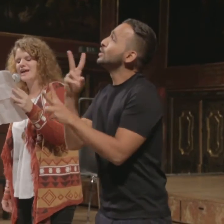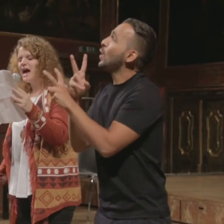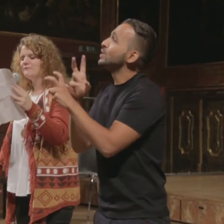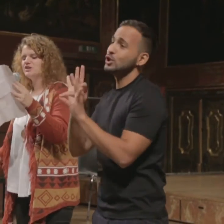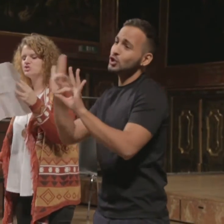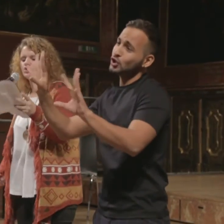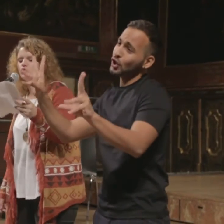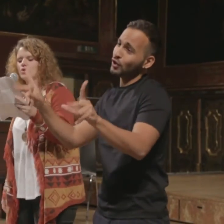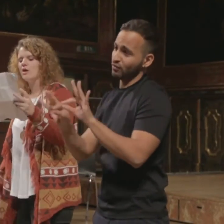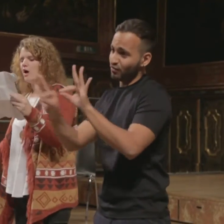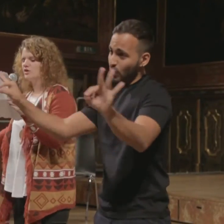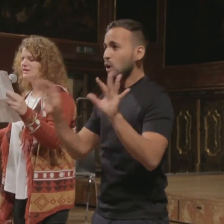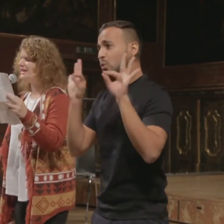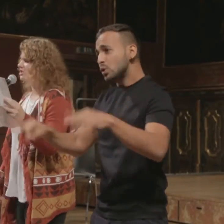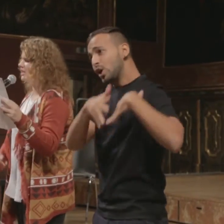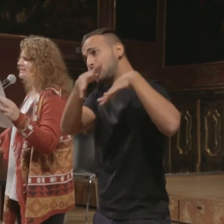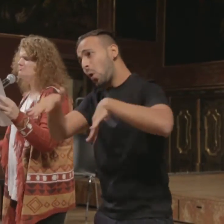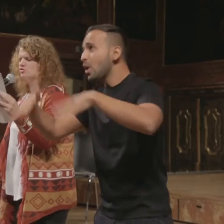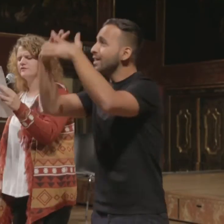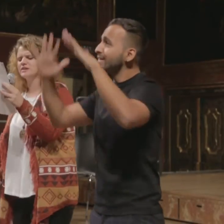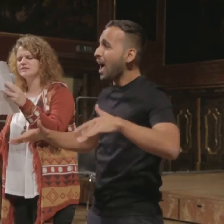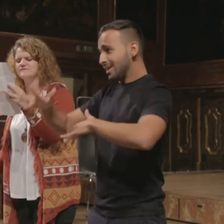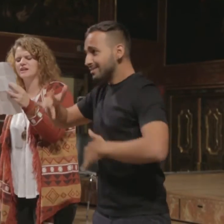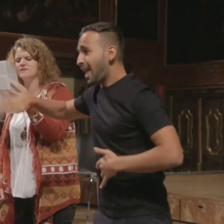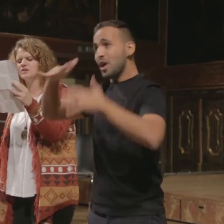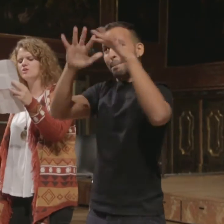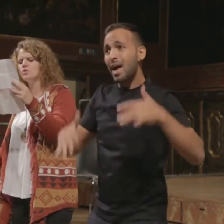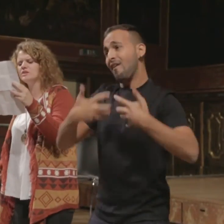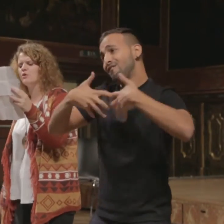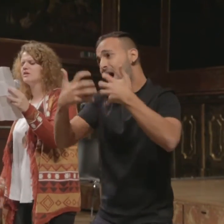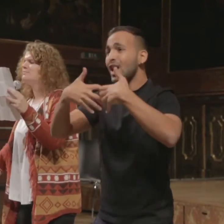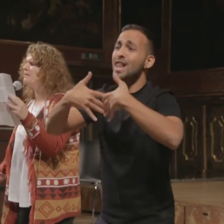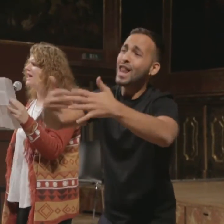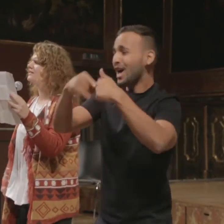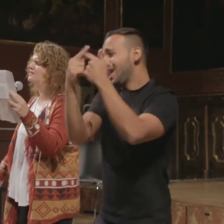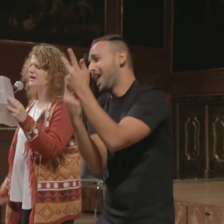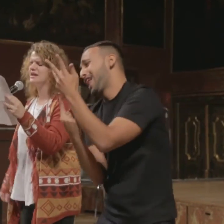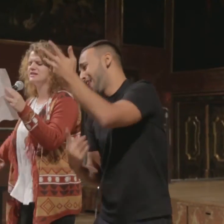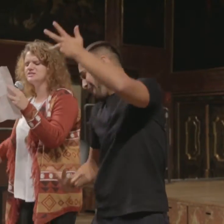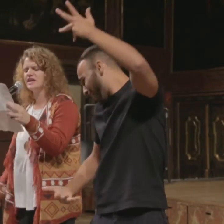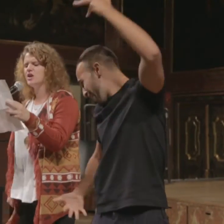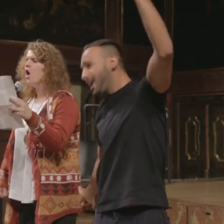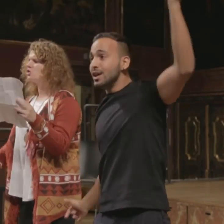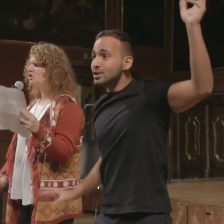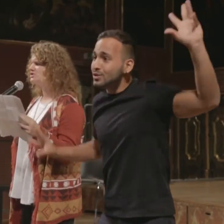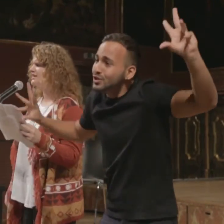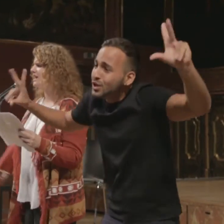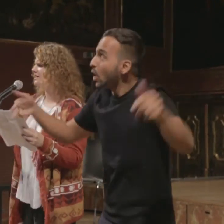haben wir die schönen Donauauern, den Dachstein, das Mühlviertel, das Waldviertel, die Hohentauern, die Berge, die Täler, die Seen. Und Gott sei Dank hat